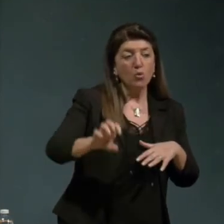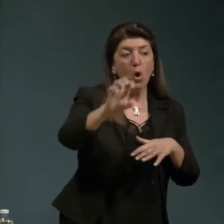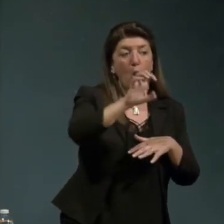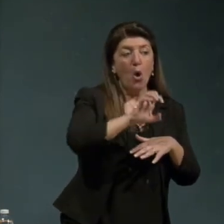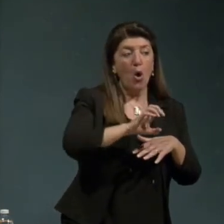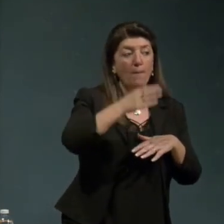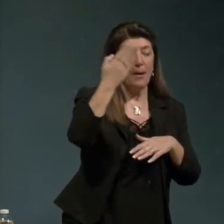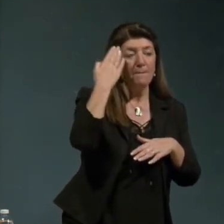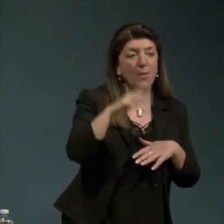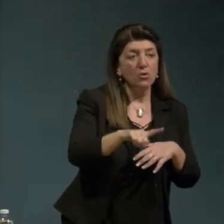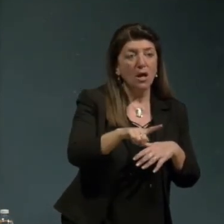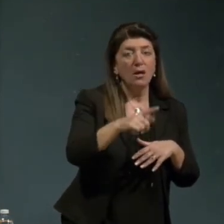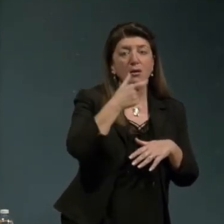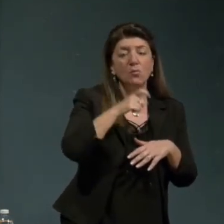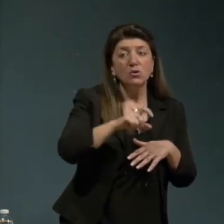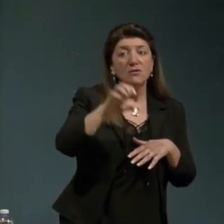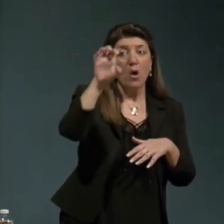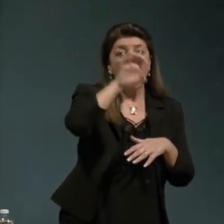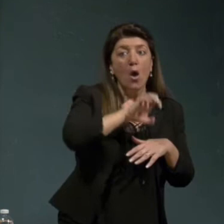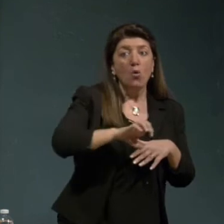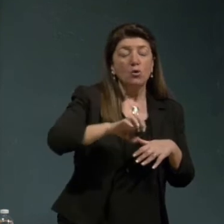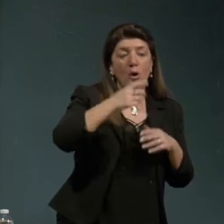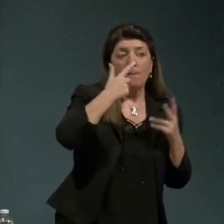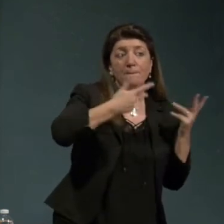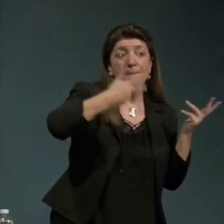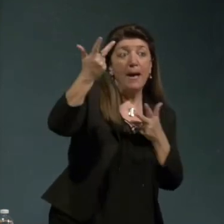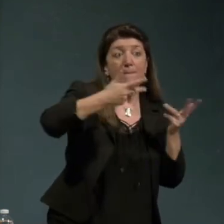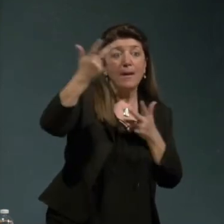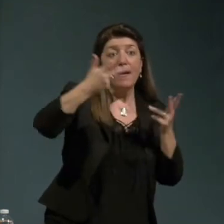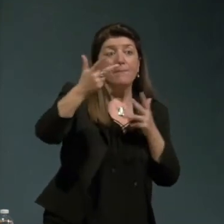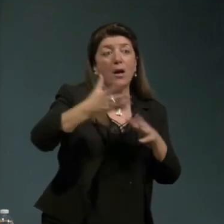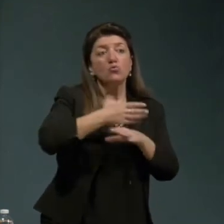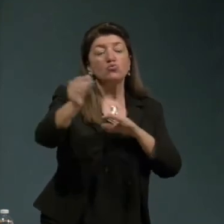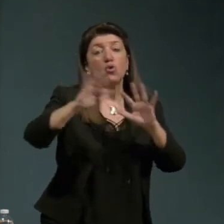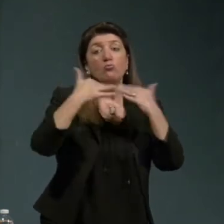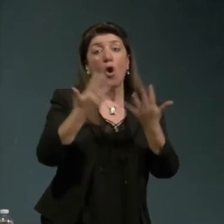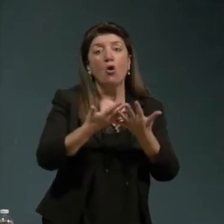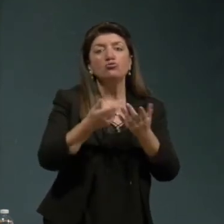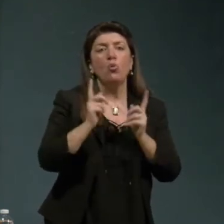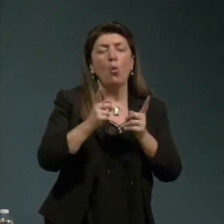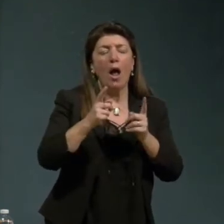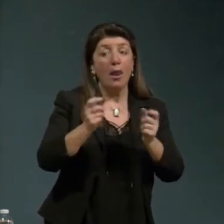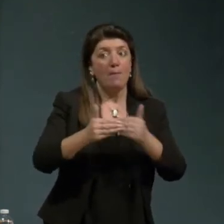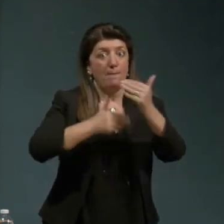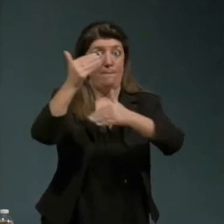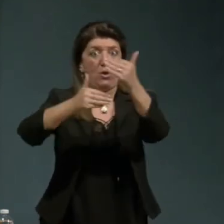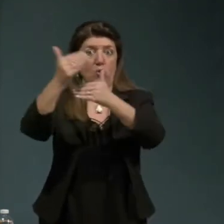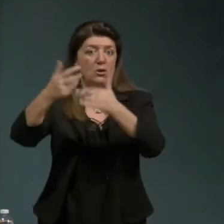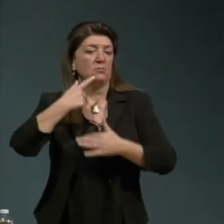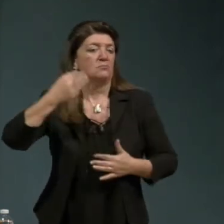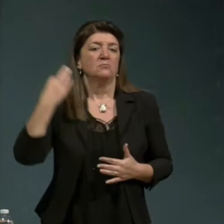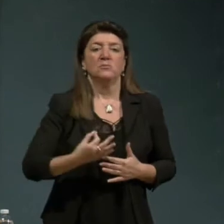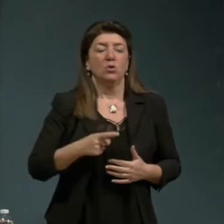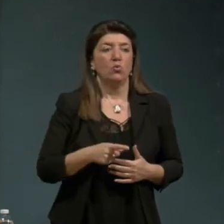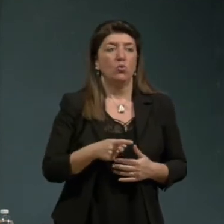'Europa ha esportato in tutto il mondo l'idea del progresso l'idea del progresso garantito che